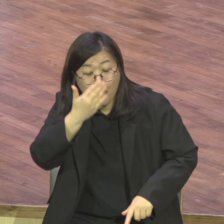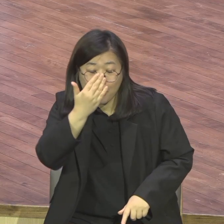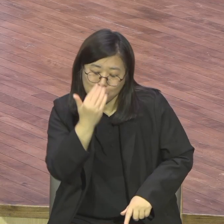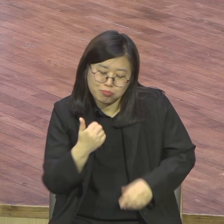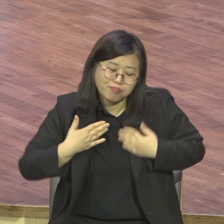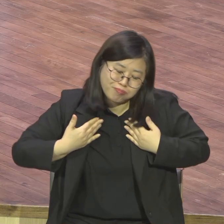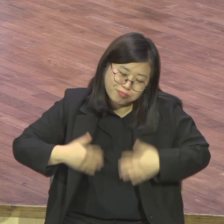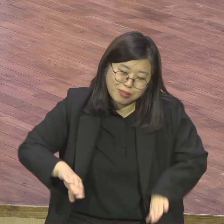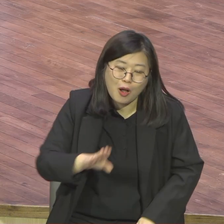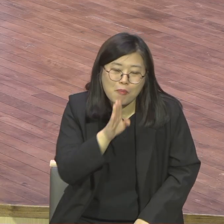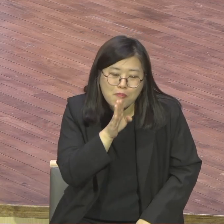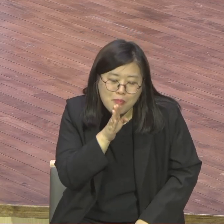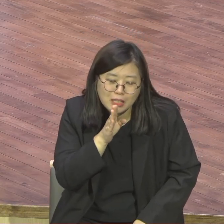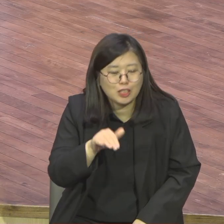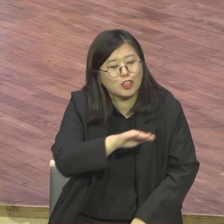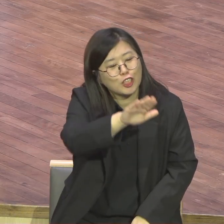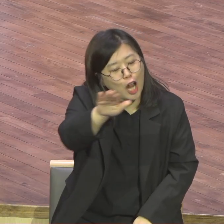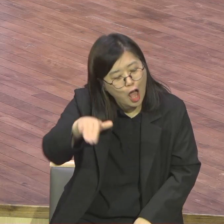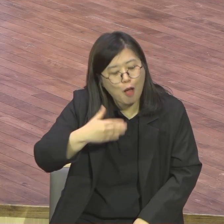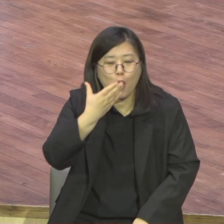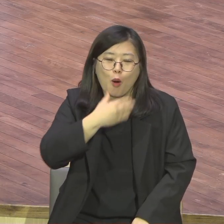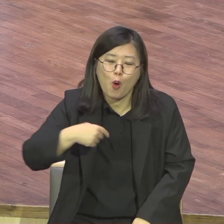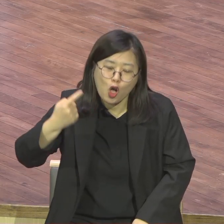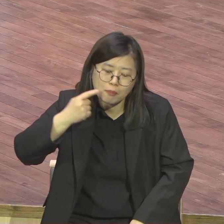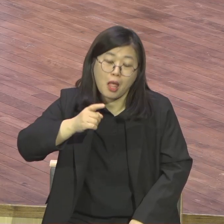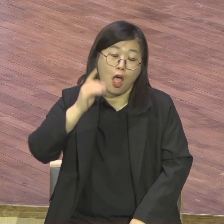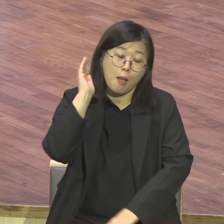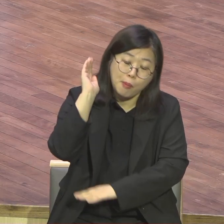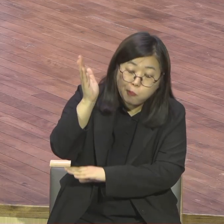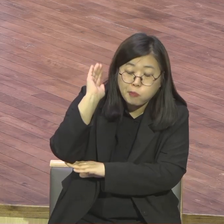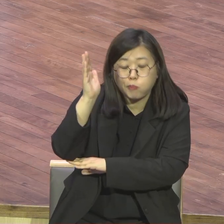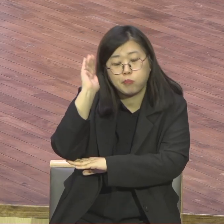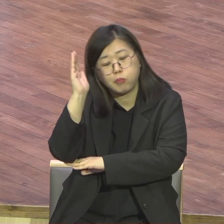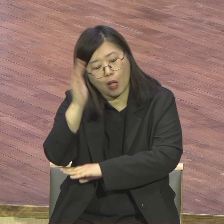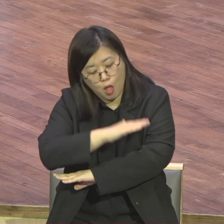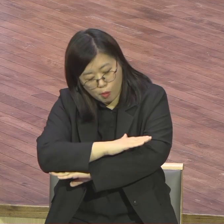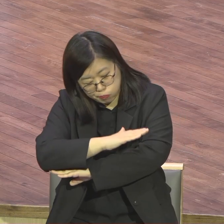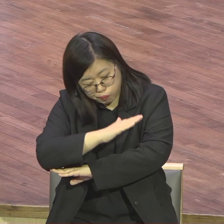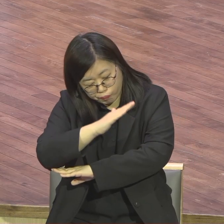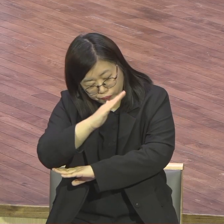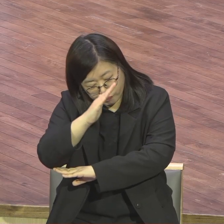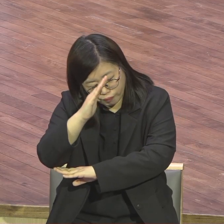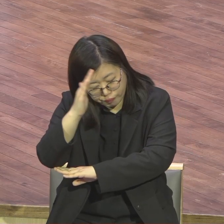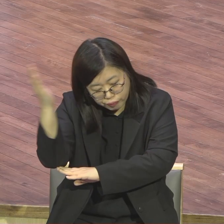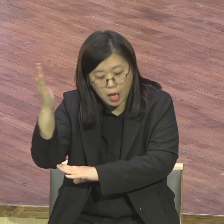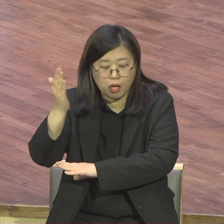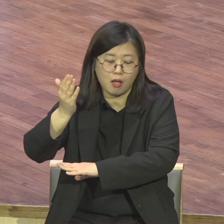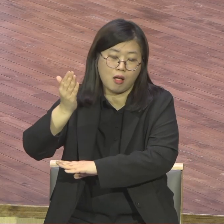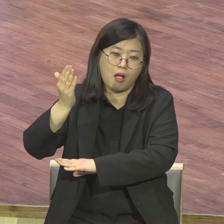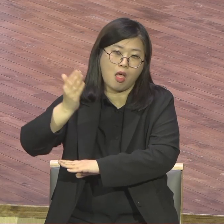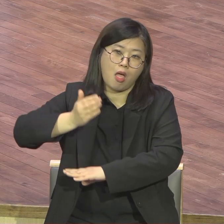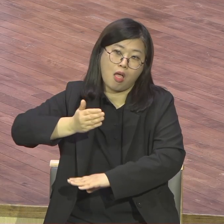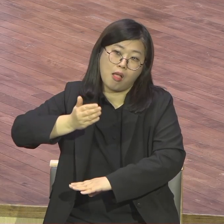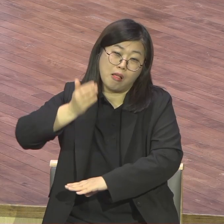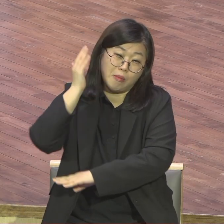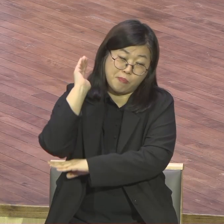것이 아니고 권리가 오는 것이 아닙니다 전두환에도 물어보십시오 행복한가 정주홍에도 물어보시오 행복한가 이 친구 충청도 친구인데 말